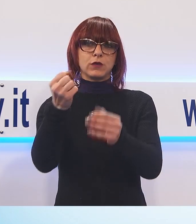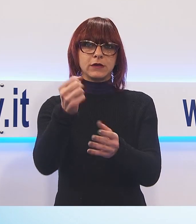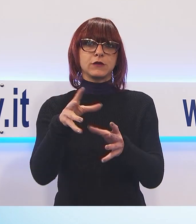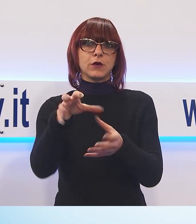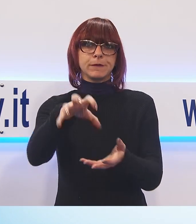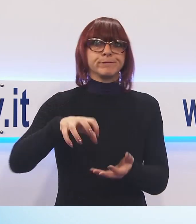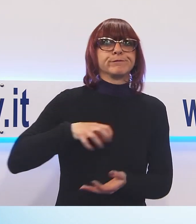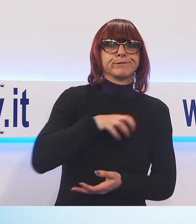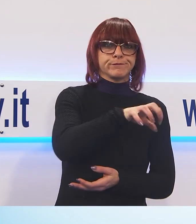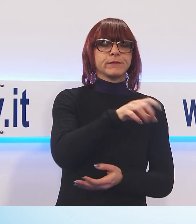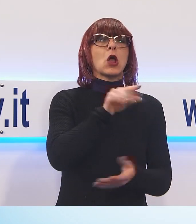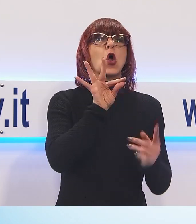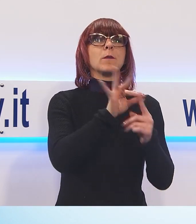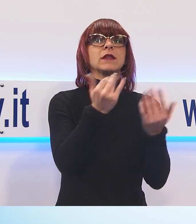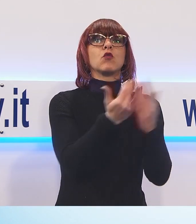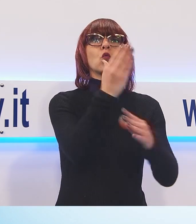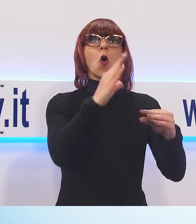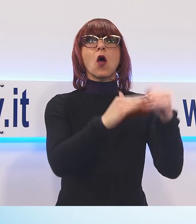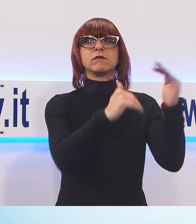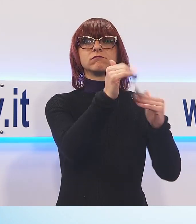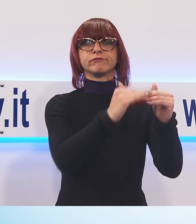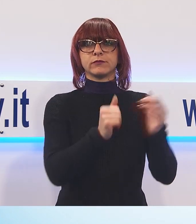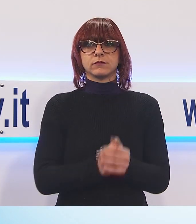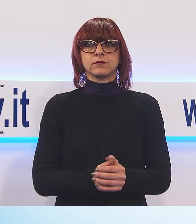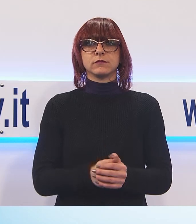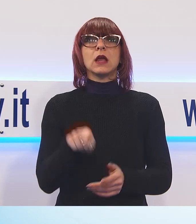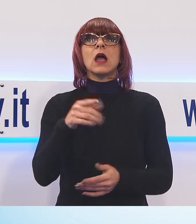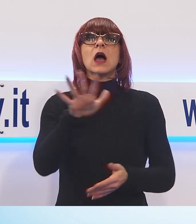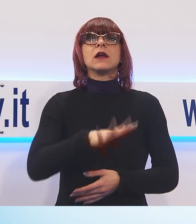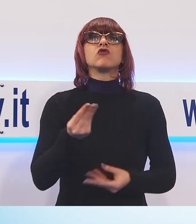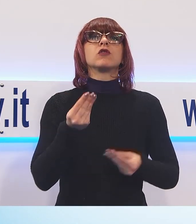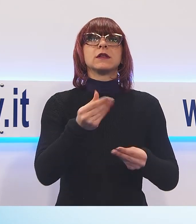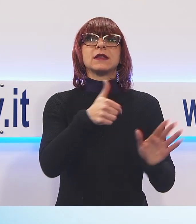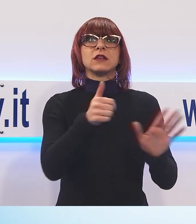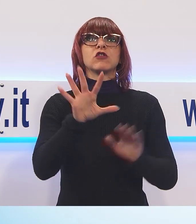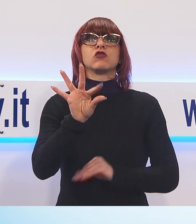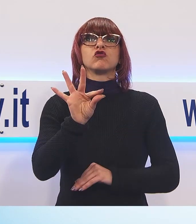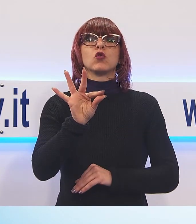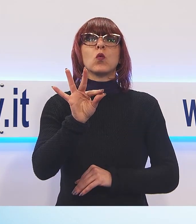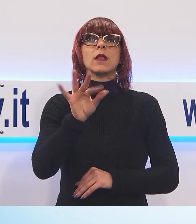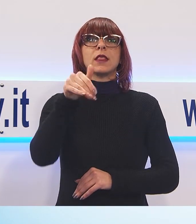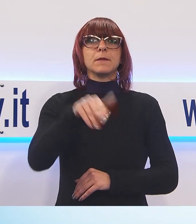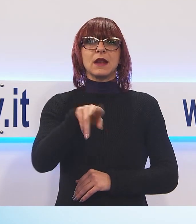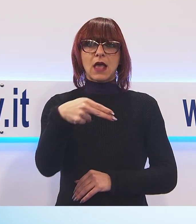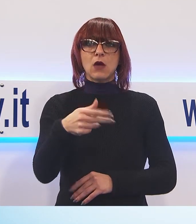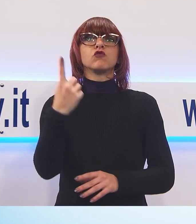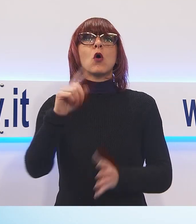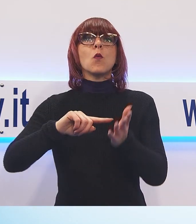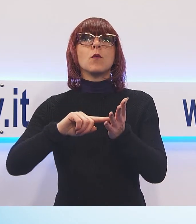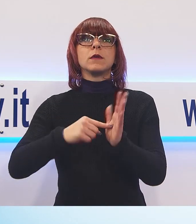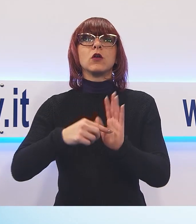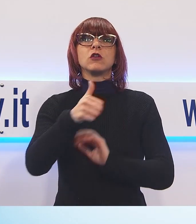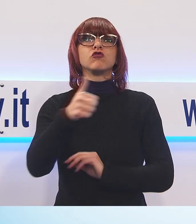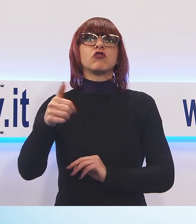edificazioni. Dalla regione toscana arriveranno quindi 650 mila euro. A questi si aggiungono 1 milione 100 mila euro dalla